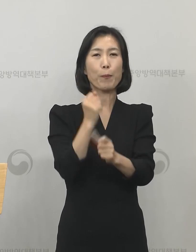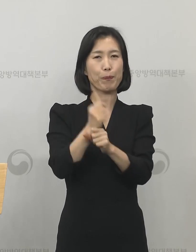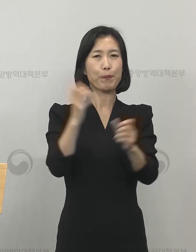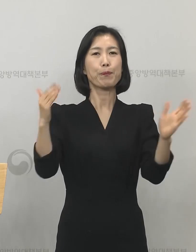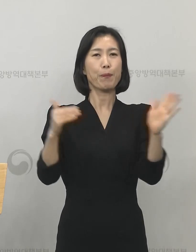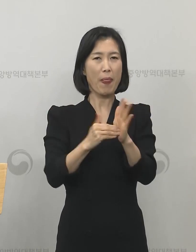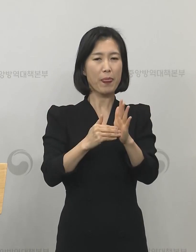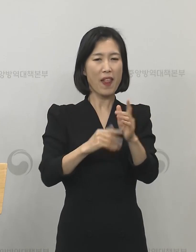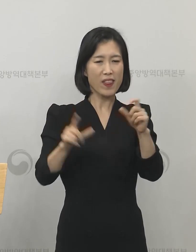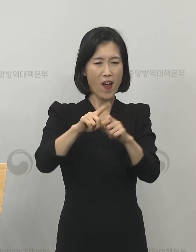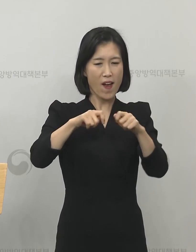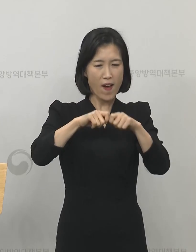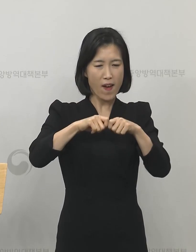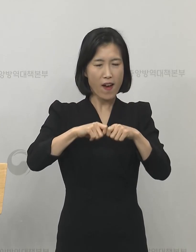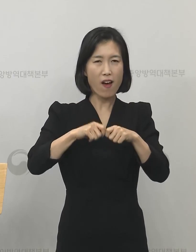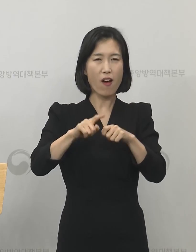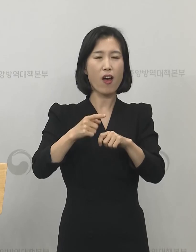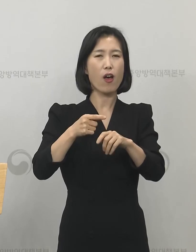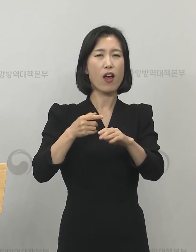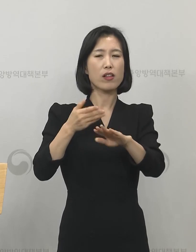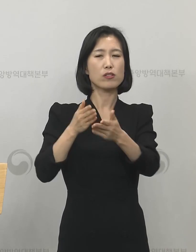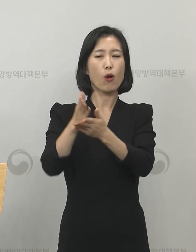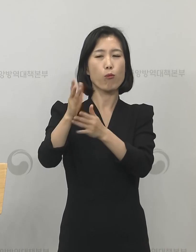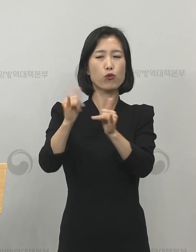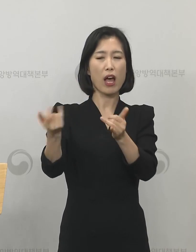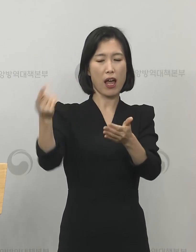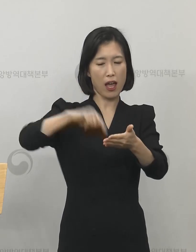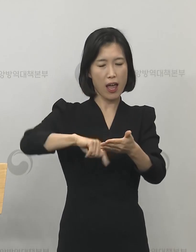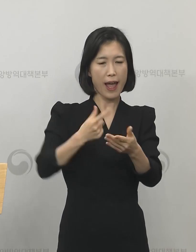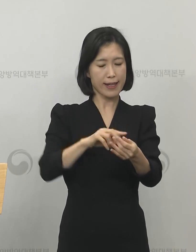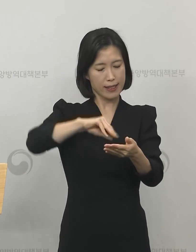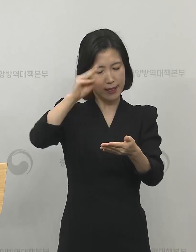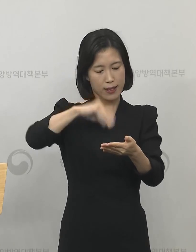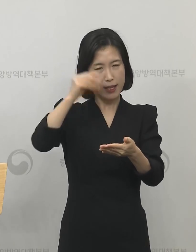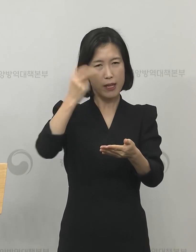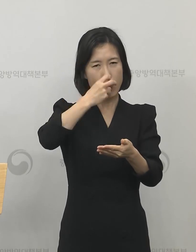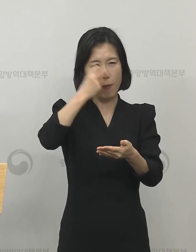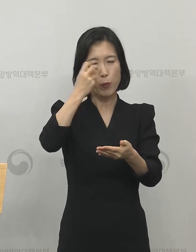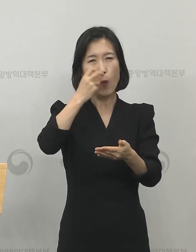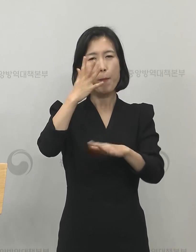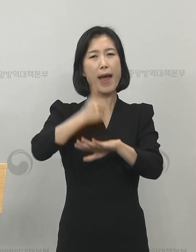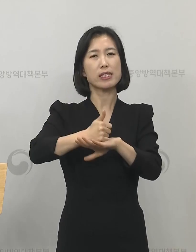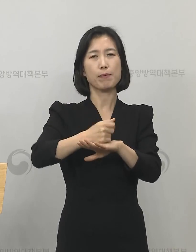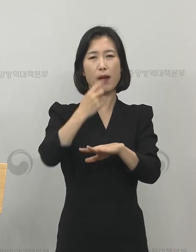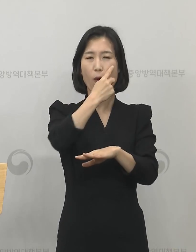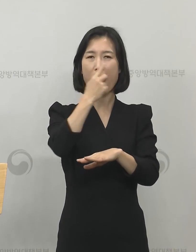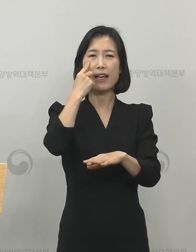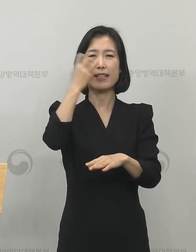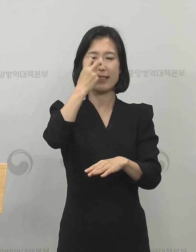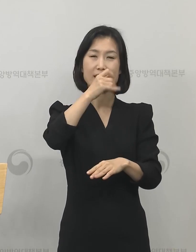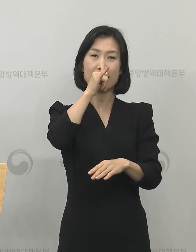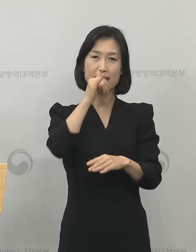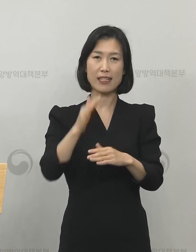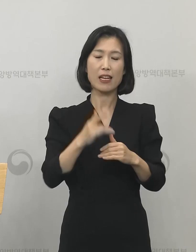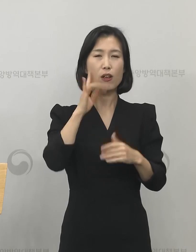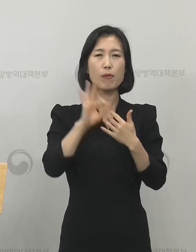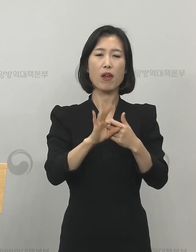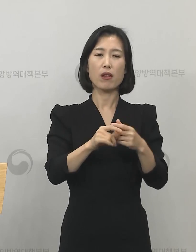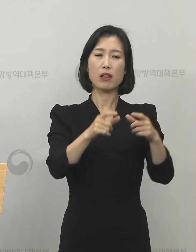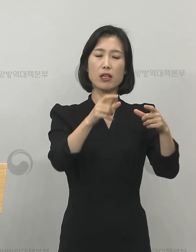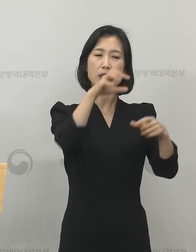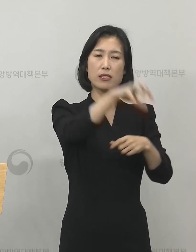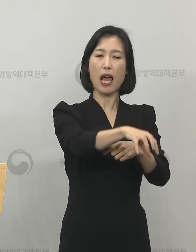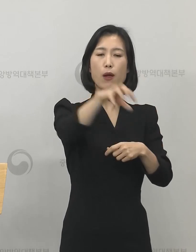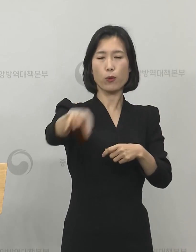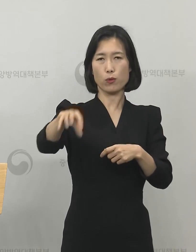전문가와 또 내부적으로 검토를 하고 있고 또 각 분야별 또는 장소별로도 또 특화된 그런